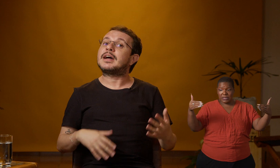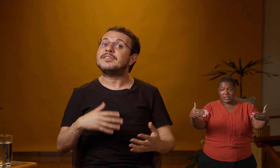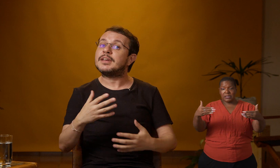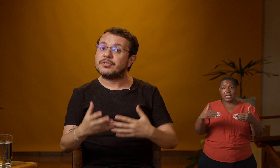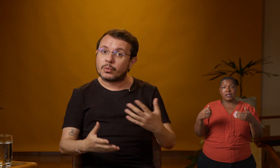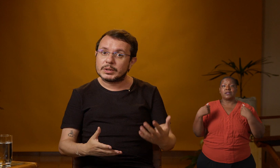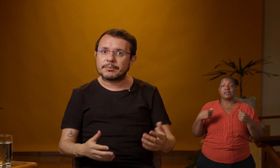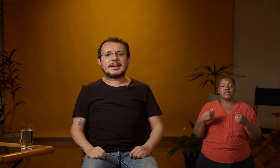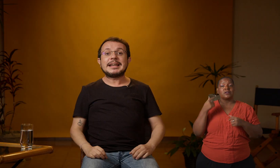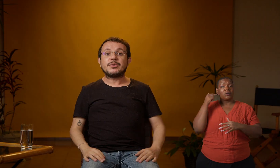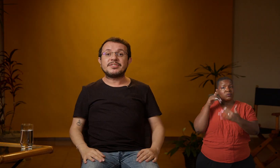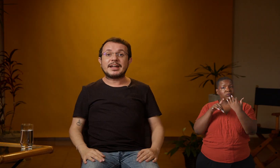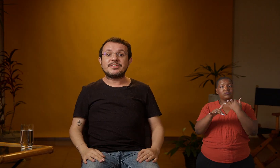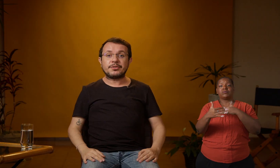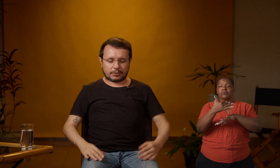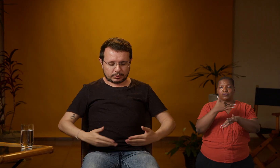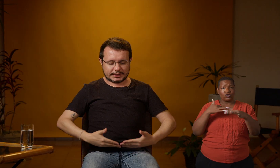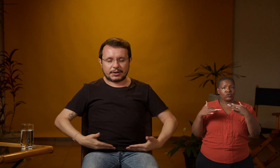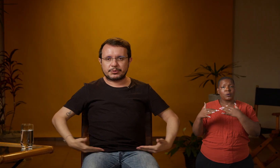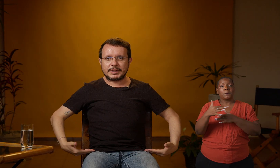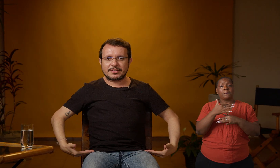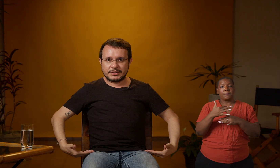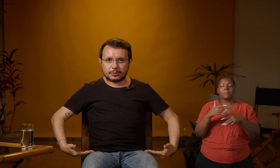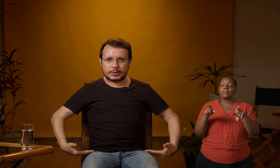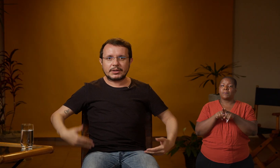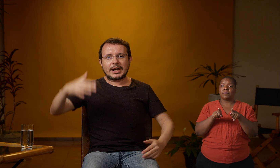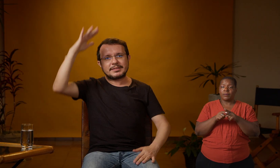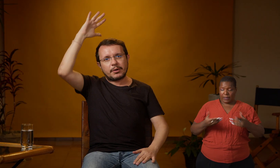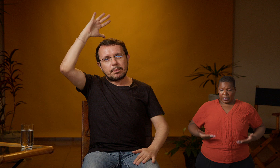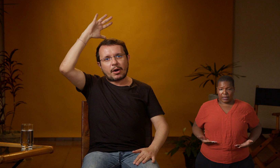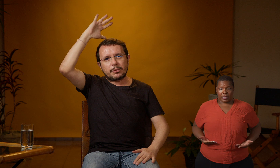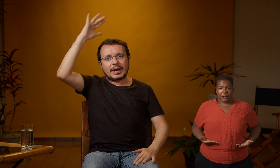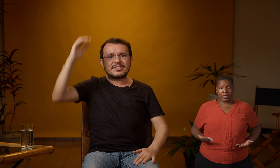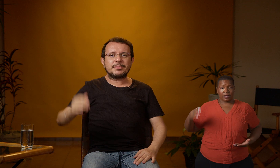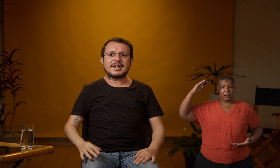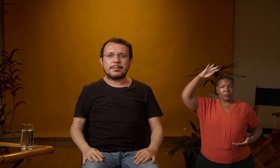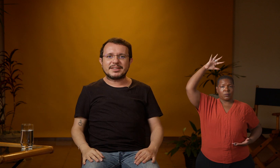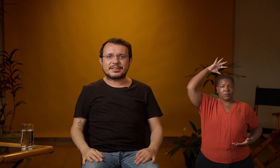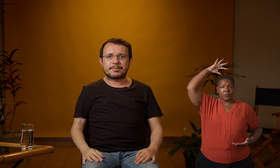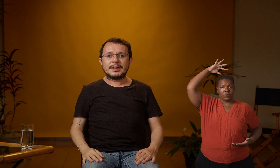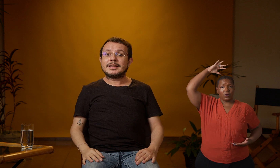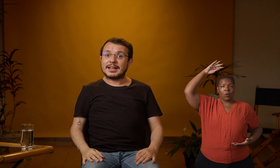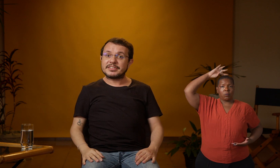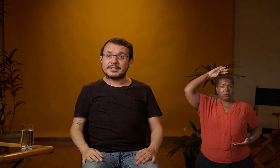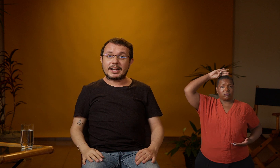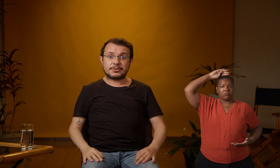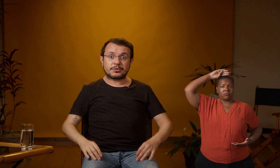sinais se articulem. A língua de sinais se articula da altura da cintura até um palmo acima da cabeça. Nas laterais, nós